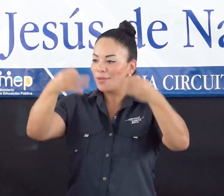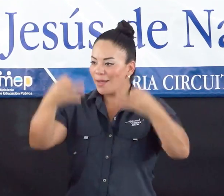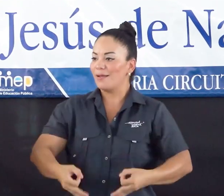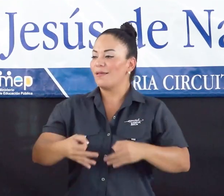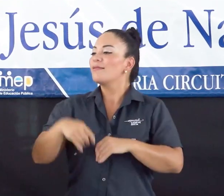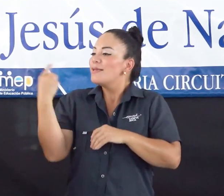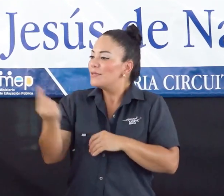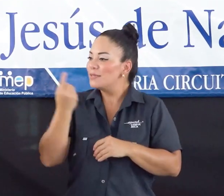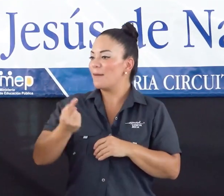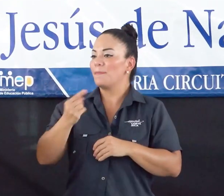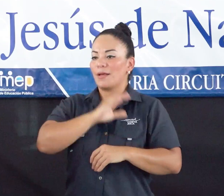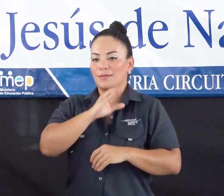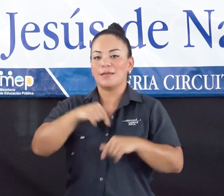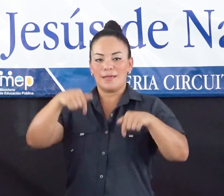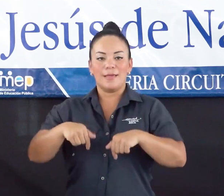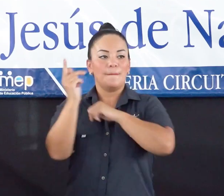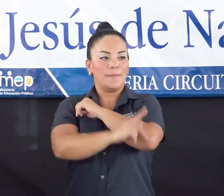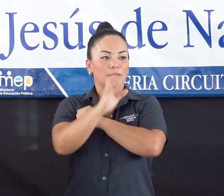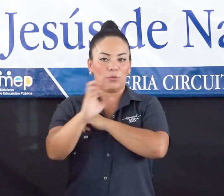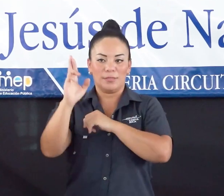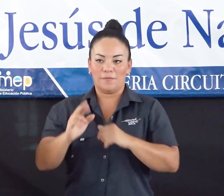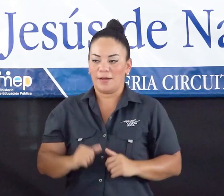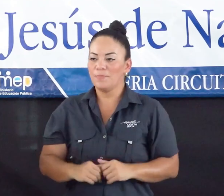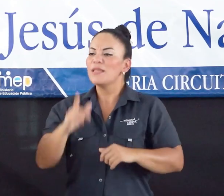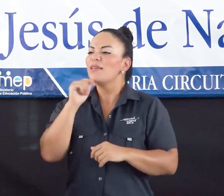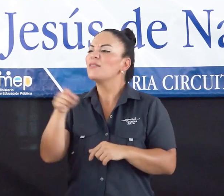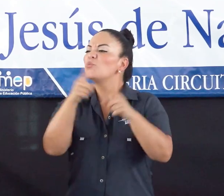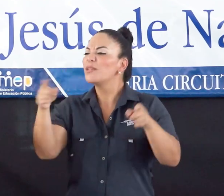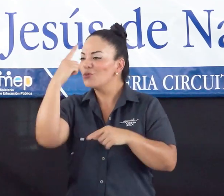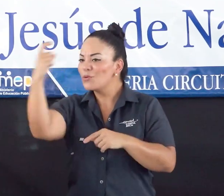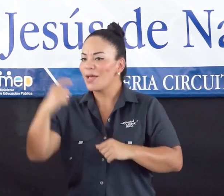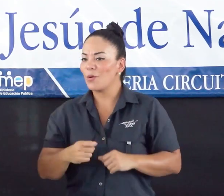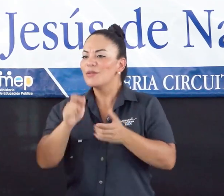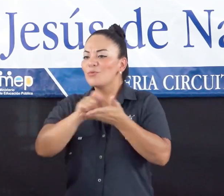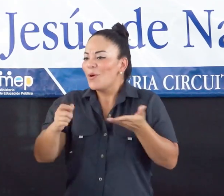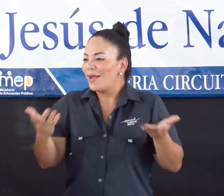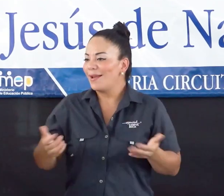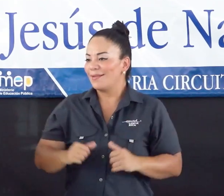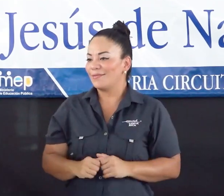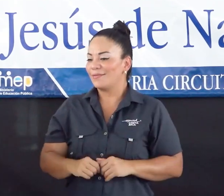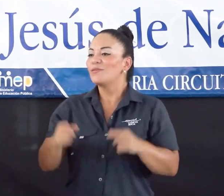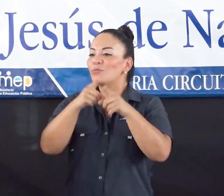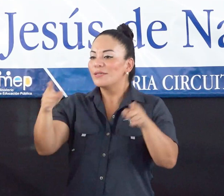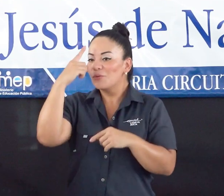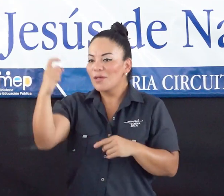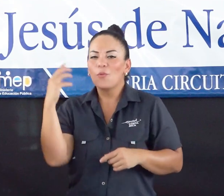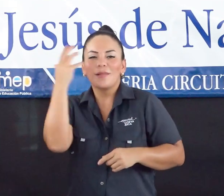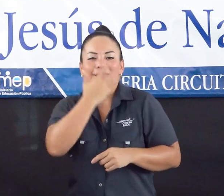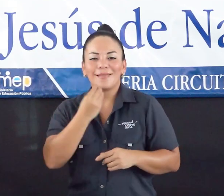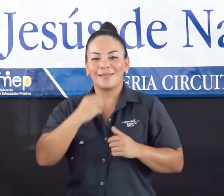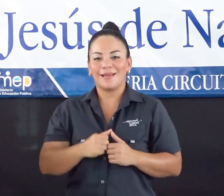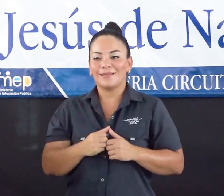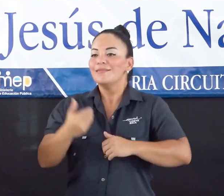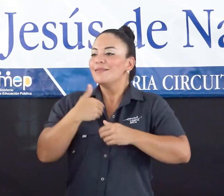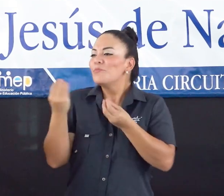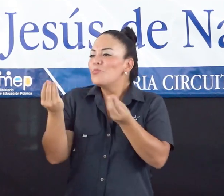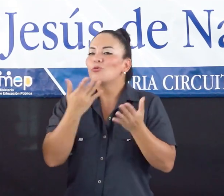que siempre ha caracterizado a Costa Rica. ¿Quiénes de ustedes han soñado con la escuela? ¿Qué han soñado que es linda, que